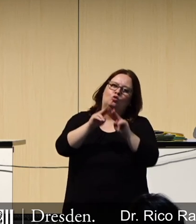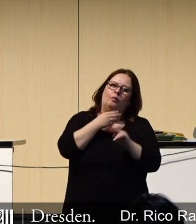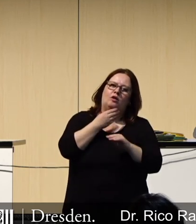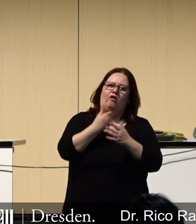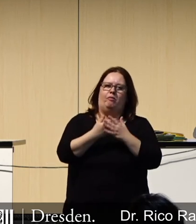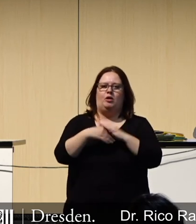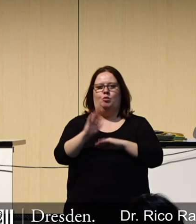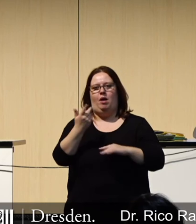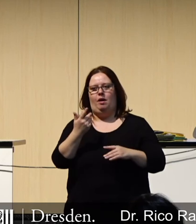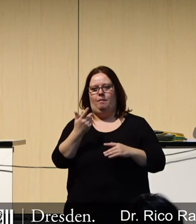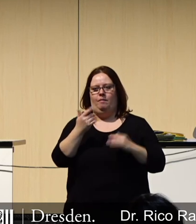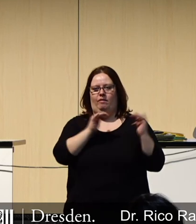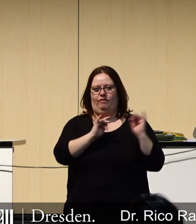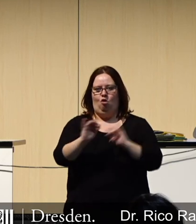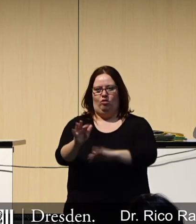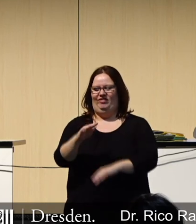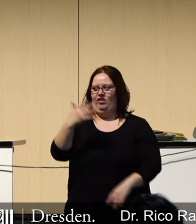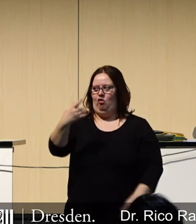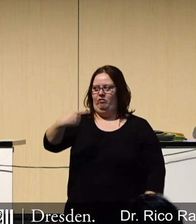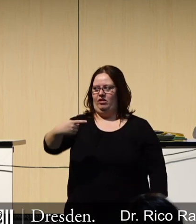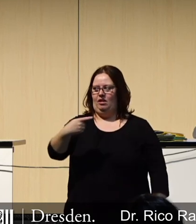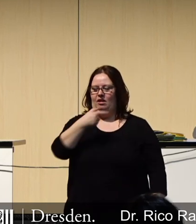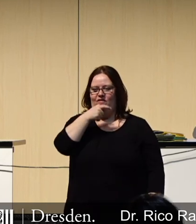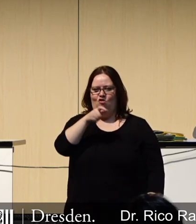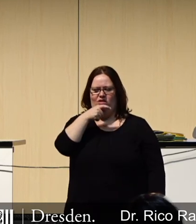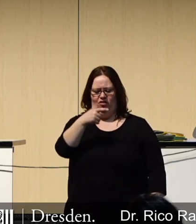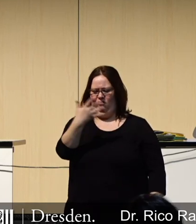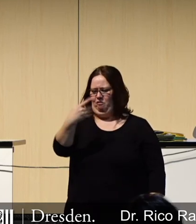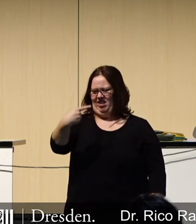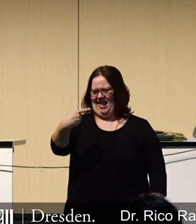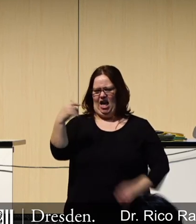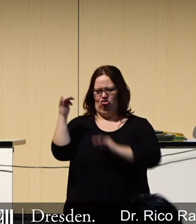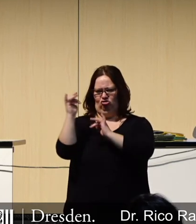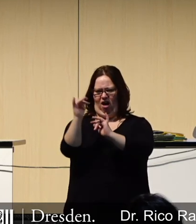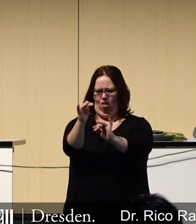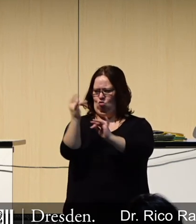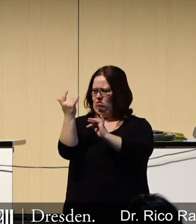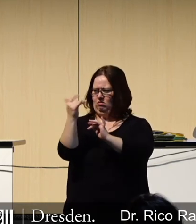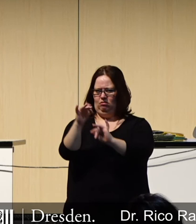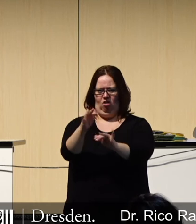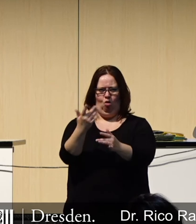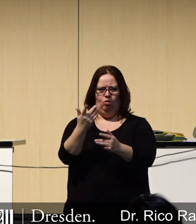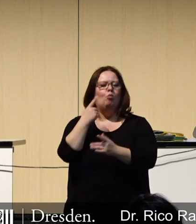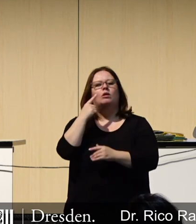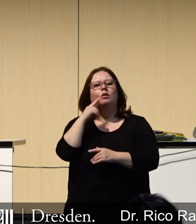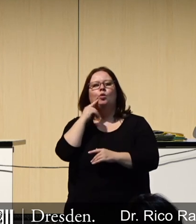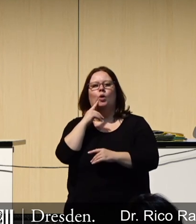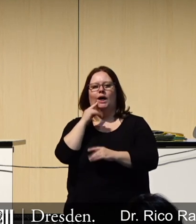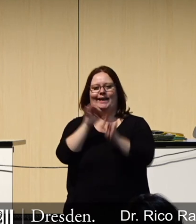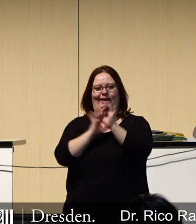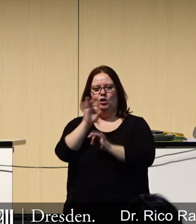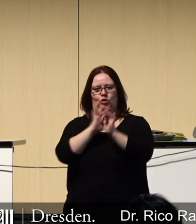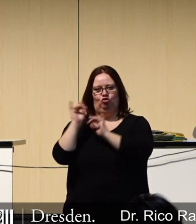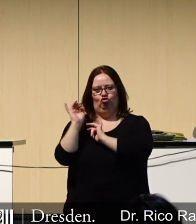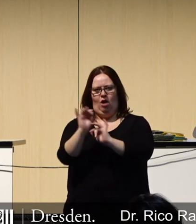beim Wording. Es gibt keine 5G-Strahlung selber. Strahlung spricht man üblicherweise von ionisierender Strahlung. Das haben zwei Vorredner